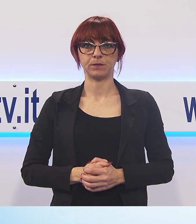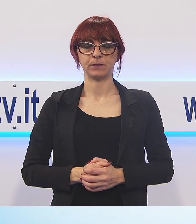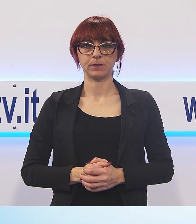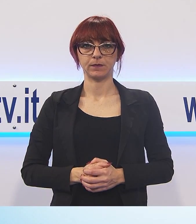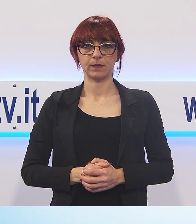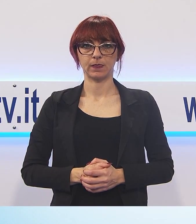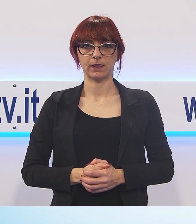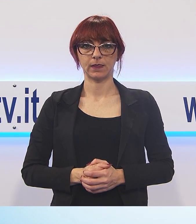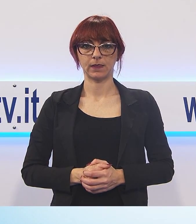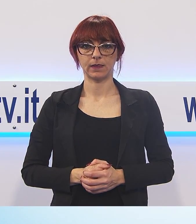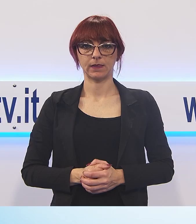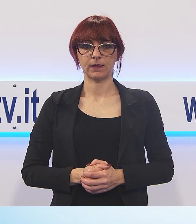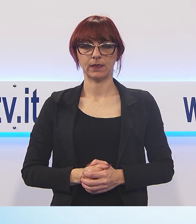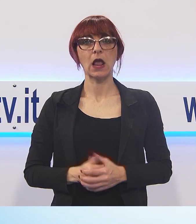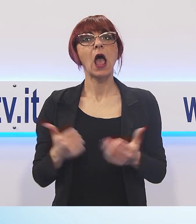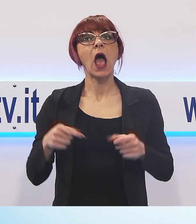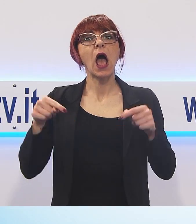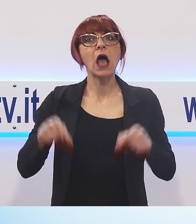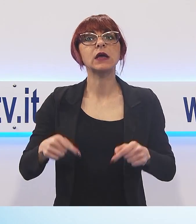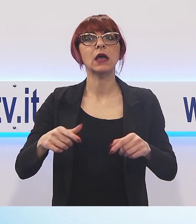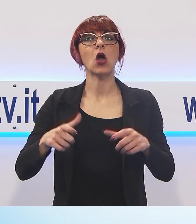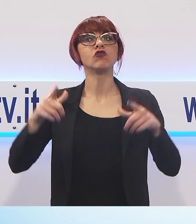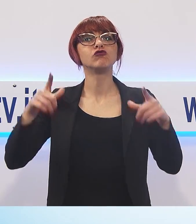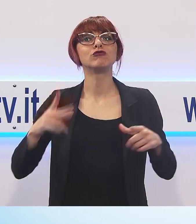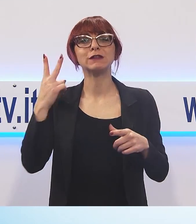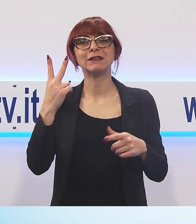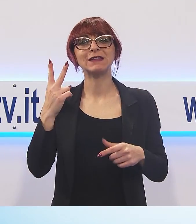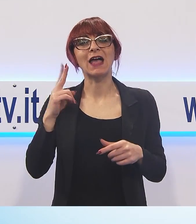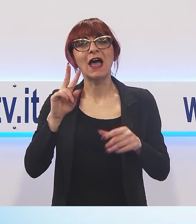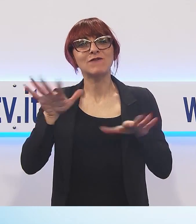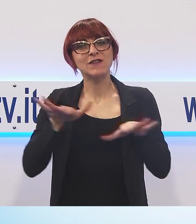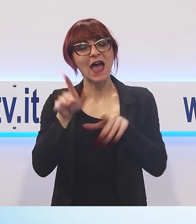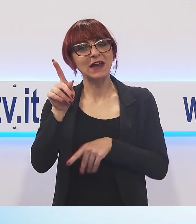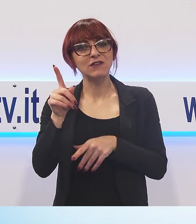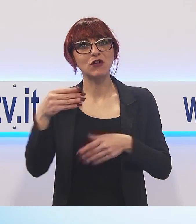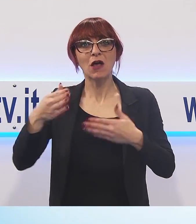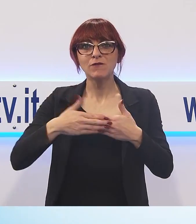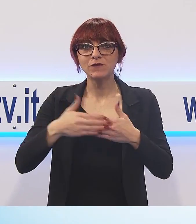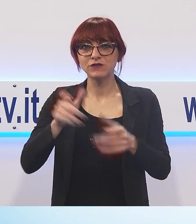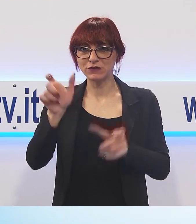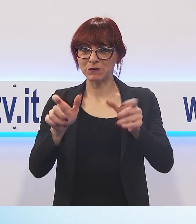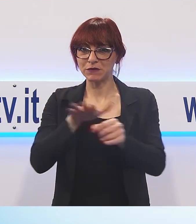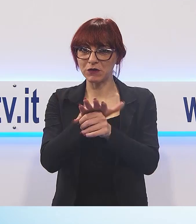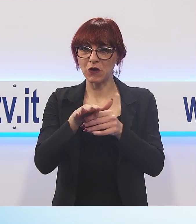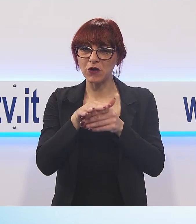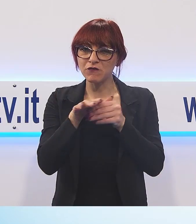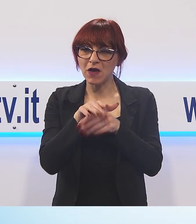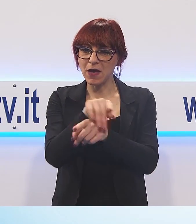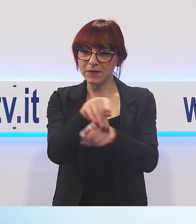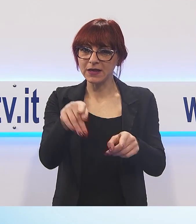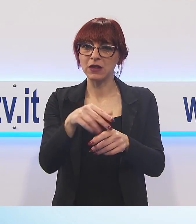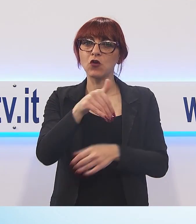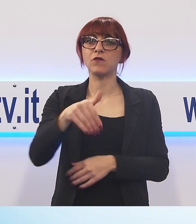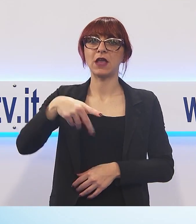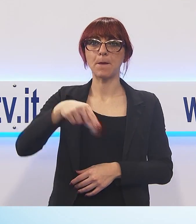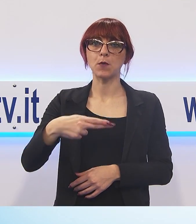città di Viareggio ha fatto mancare la propria vicinanza ai familiari delle 32 vittime di via Ponchielli, presenti a Firenze e anche i delegati del